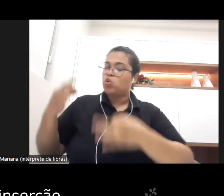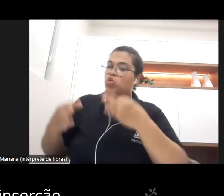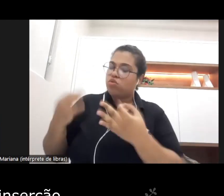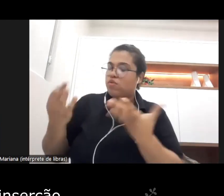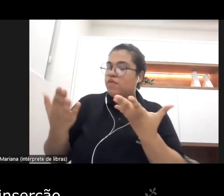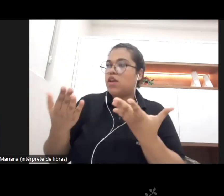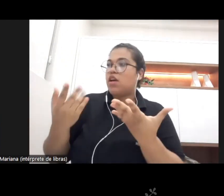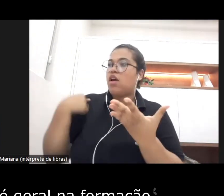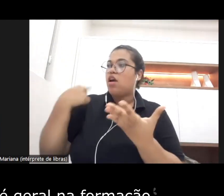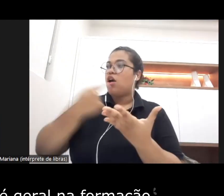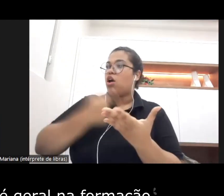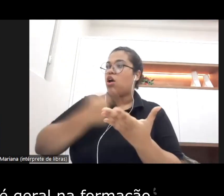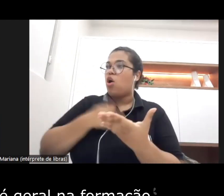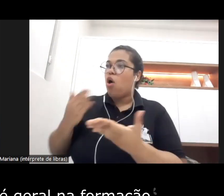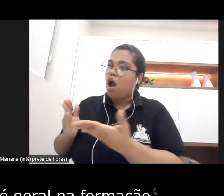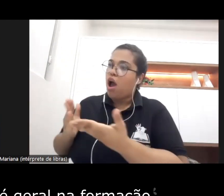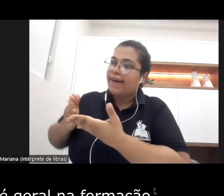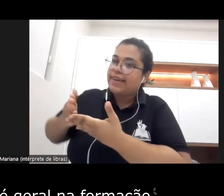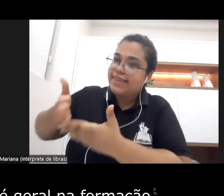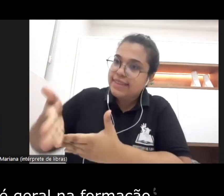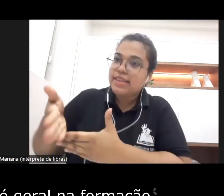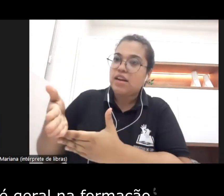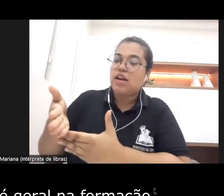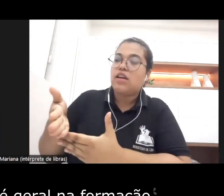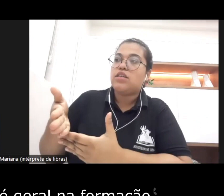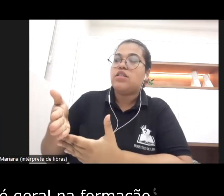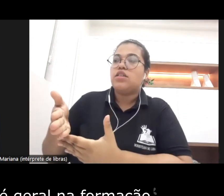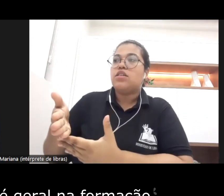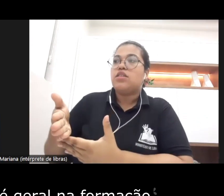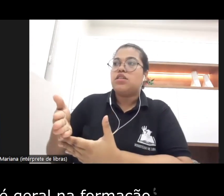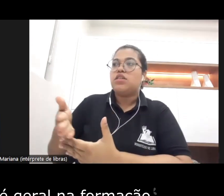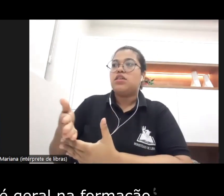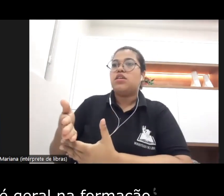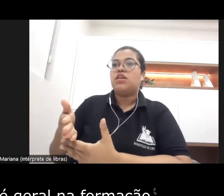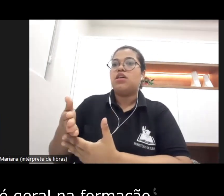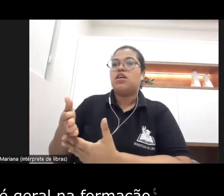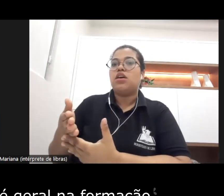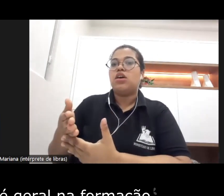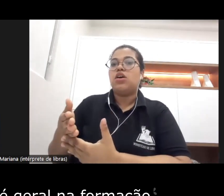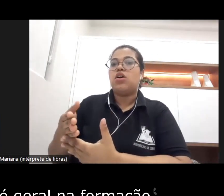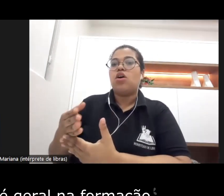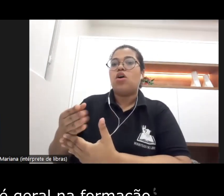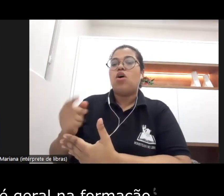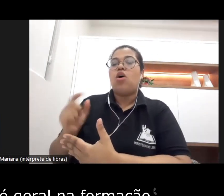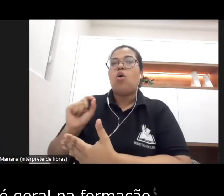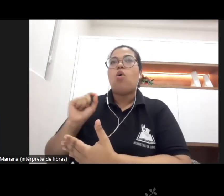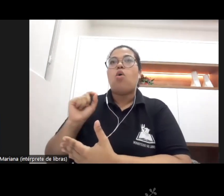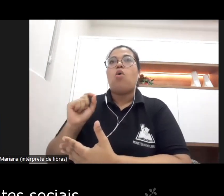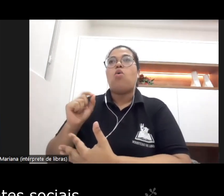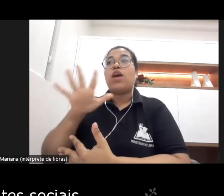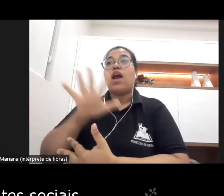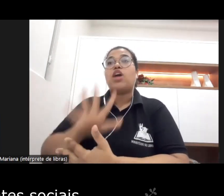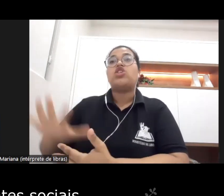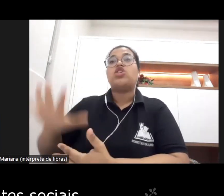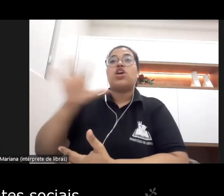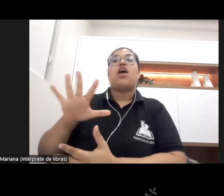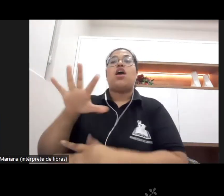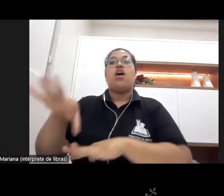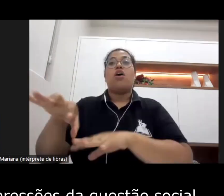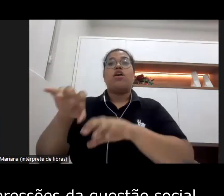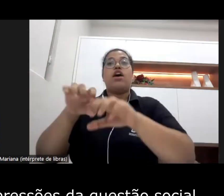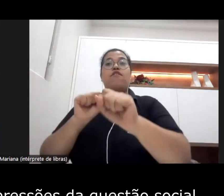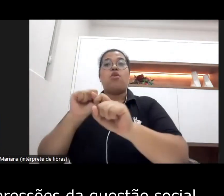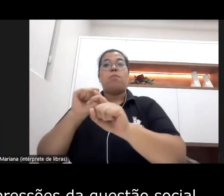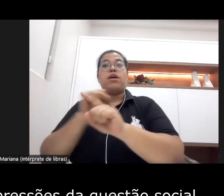inserção a partir daquilo que é geral na formação dos assistentes sociais